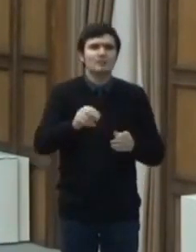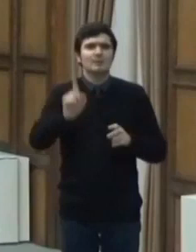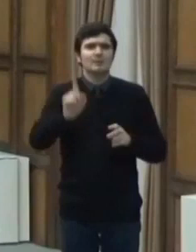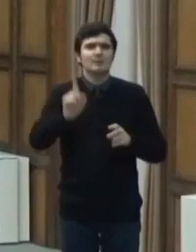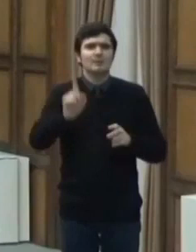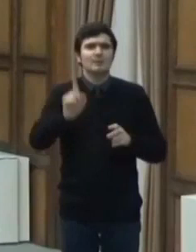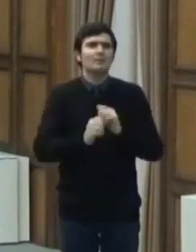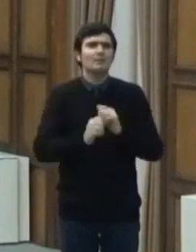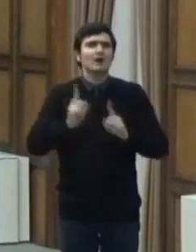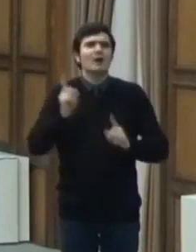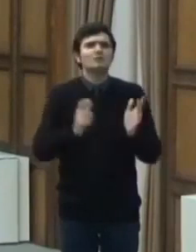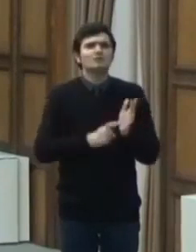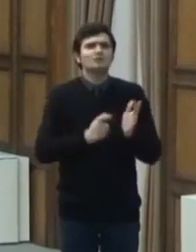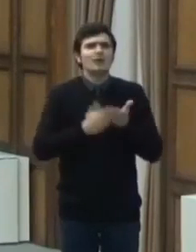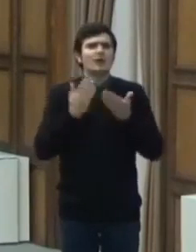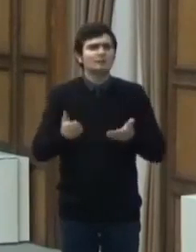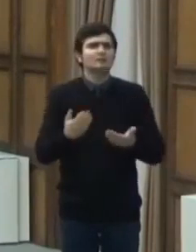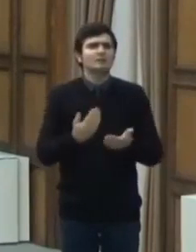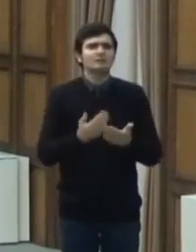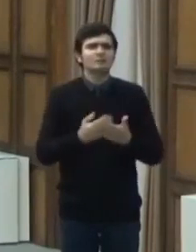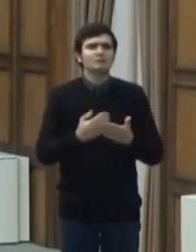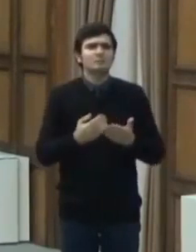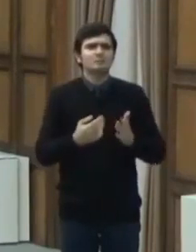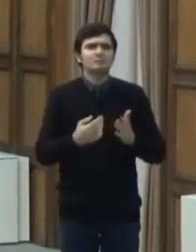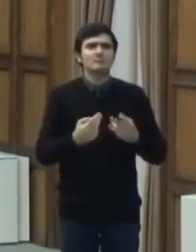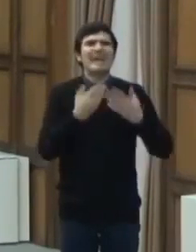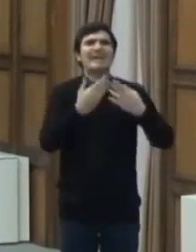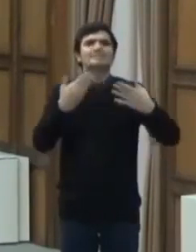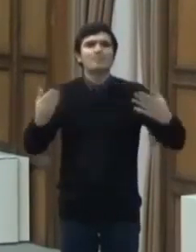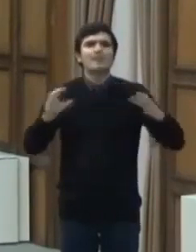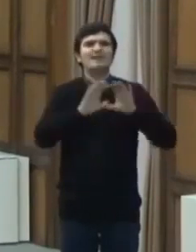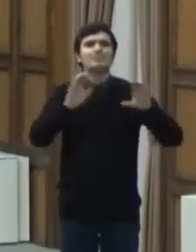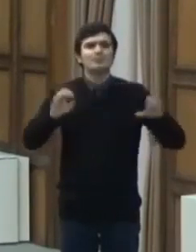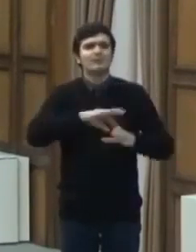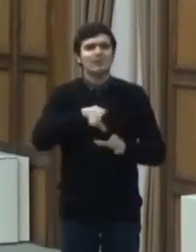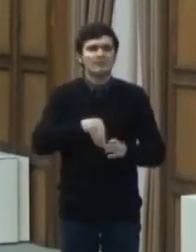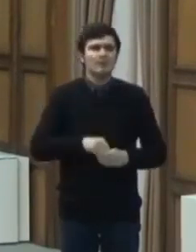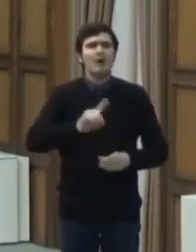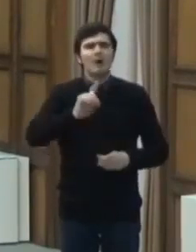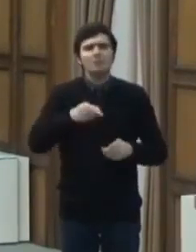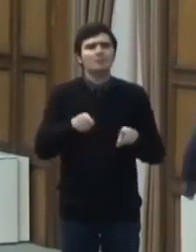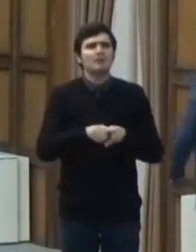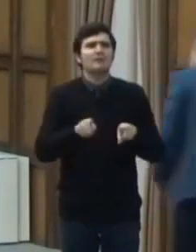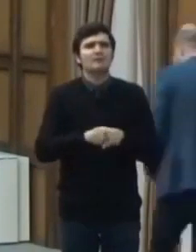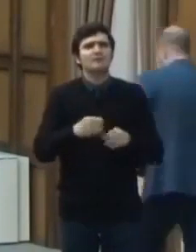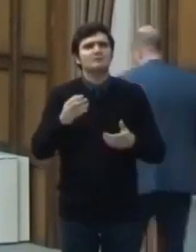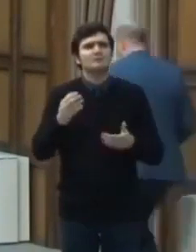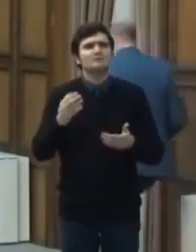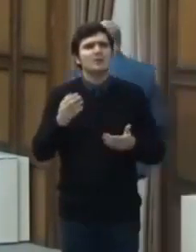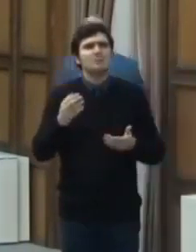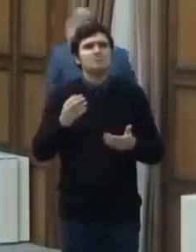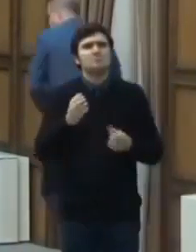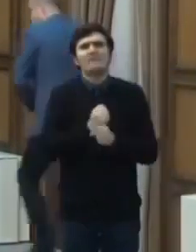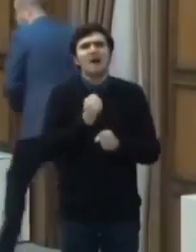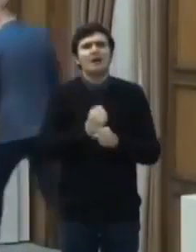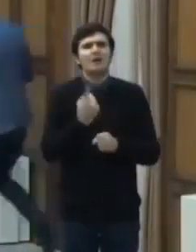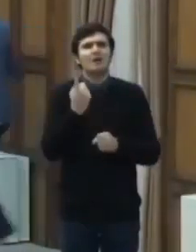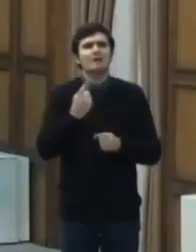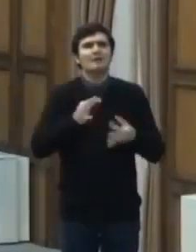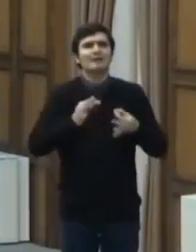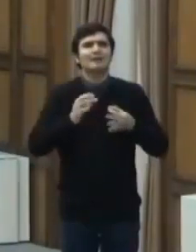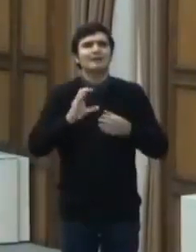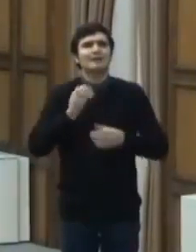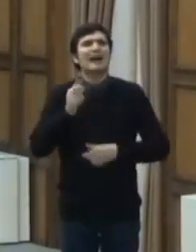pentru a nu-și expune familia, se poate opta pentru măsura carantinei instituționalizate în spații